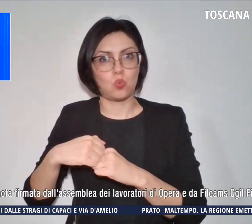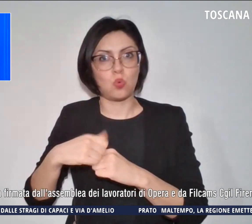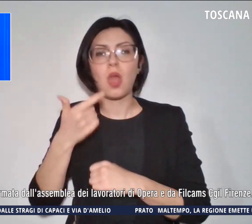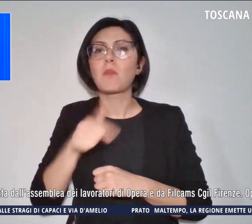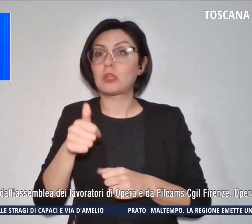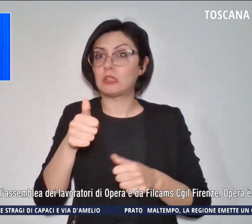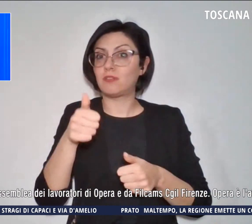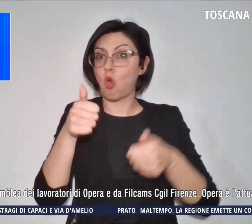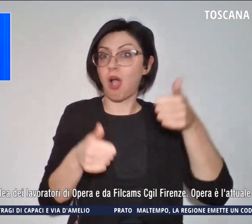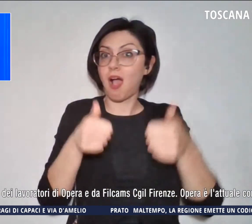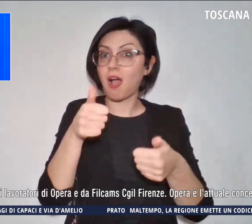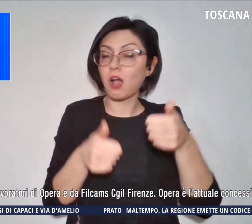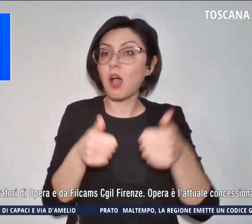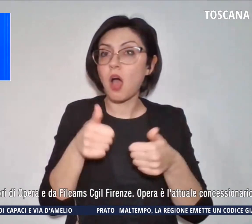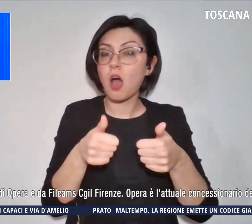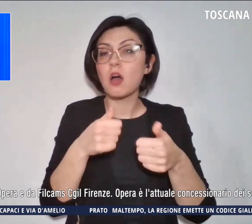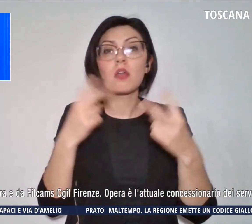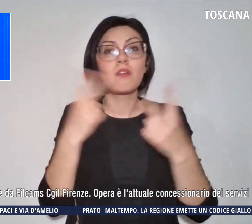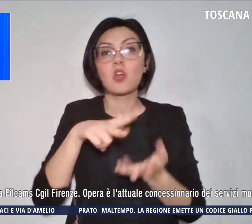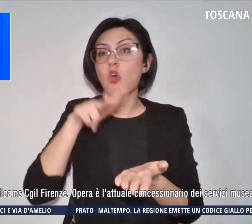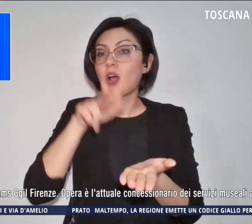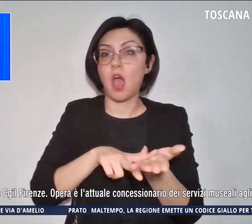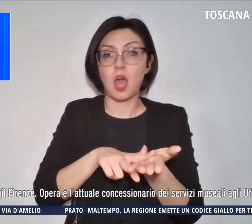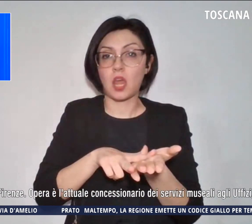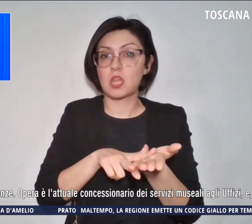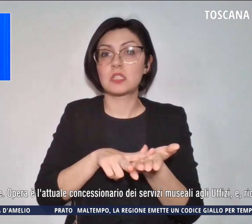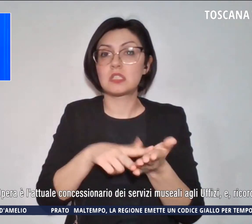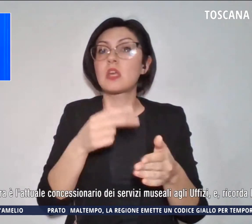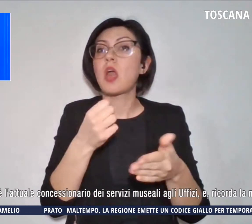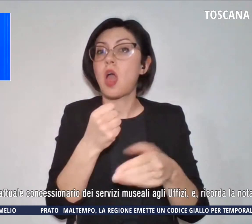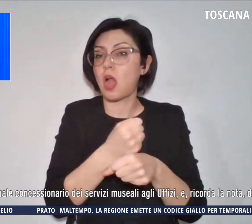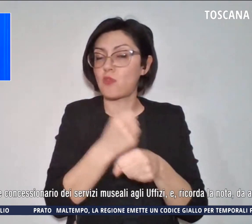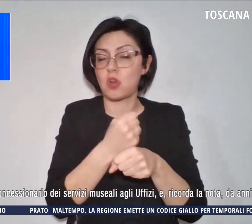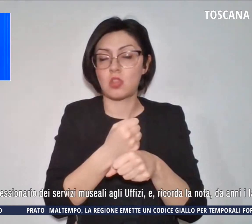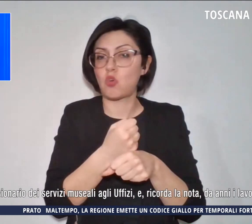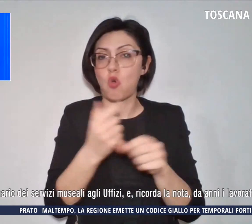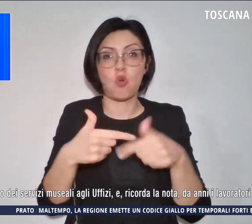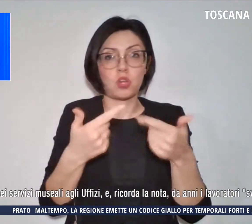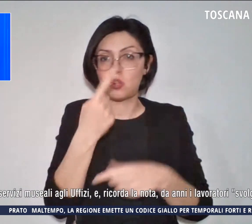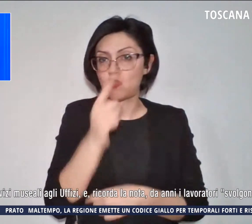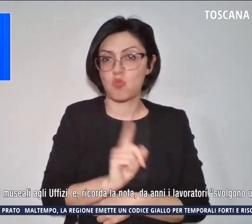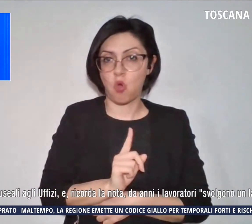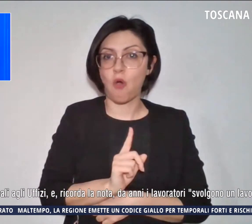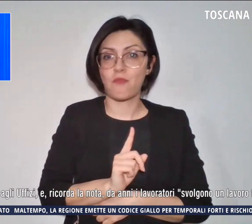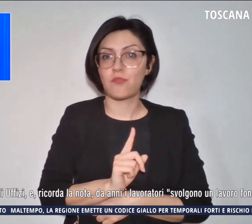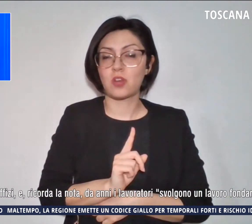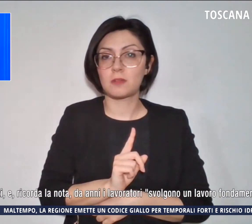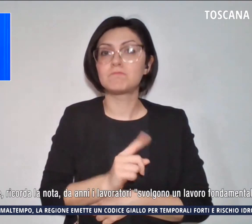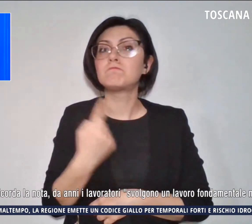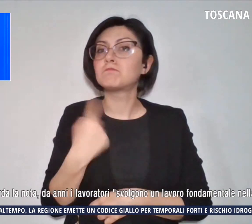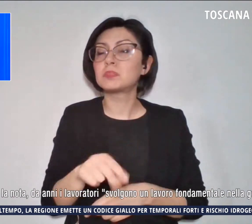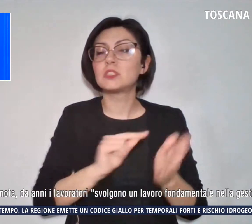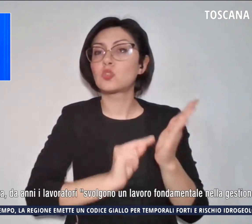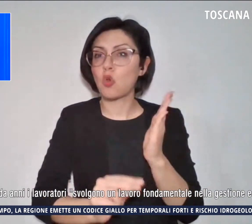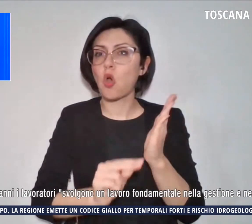non offre adeguate garanzie ai lavoratori. Si legge in una nota firmata dall'Assemblea dei